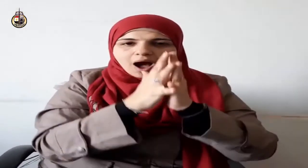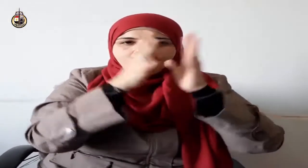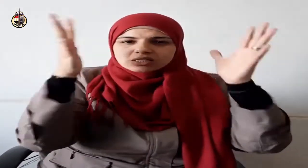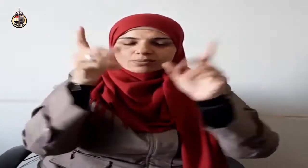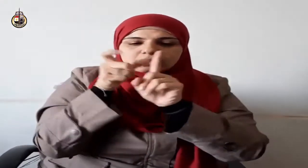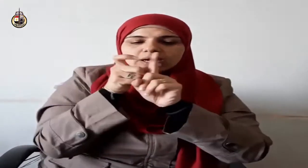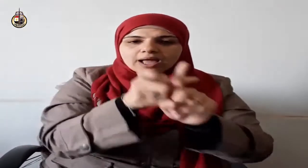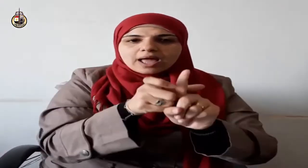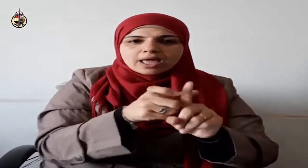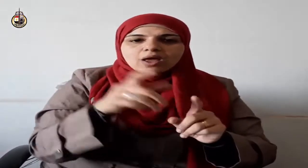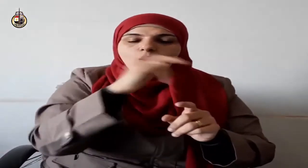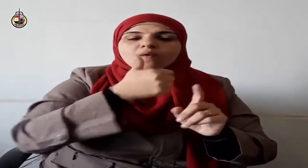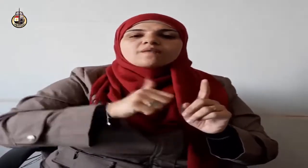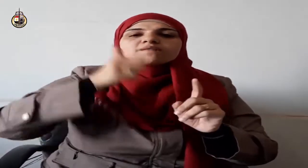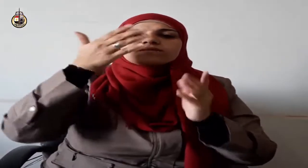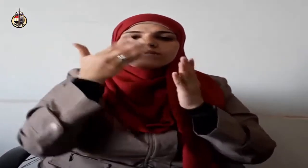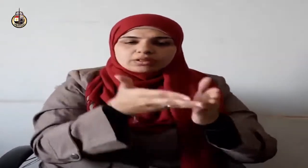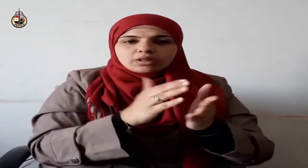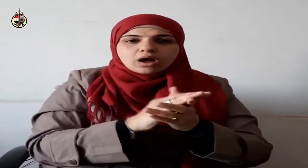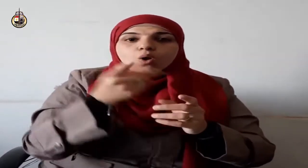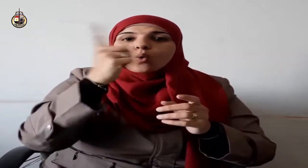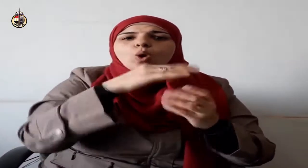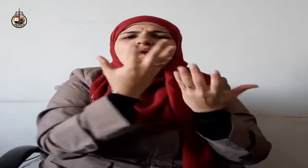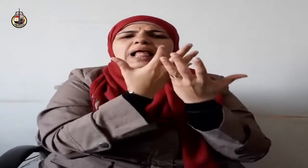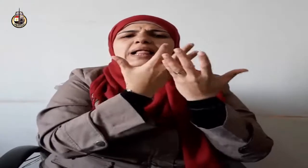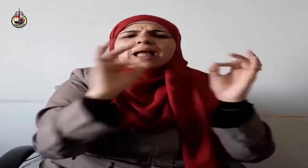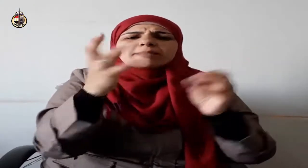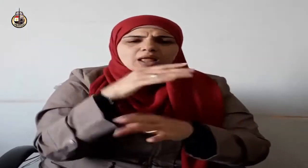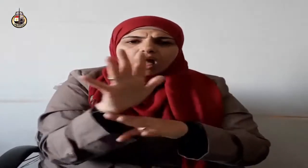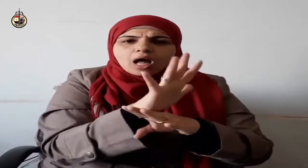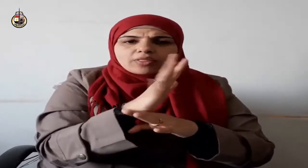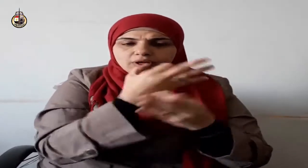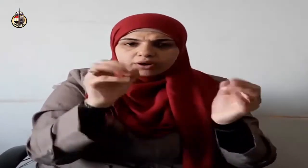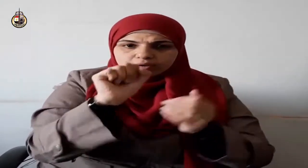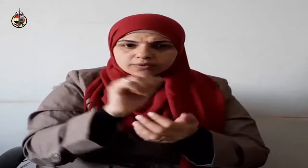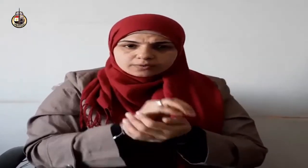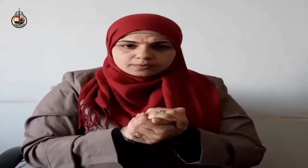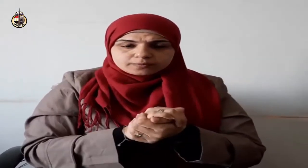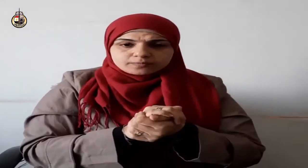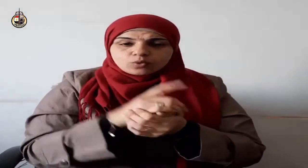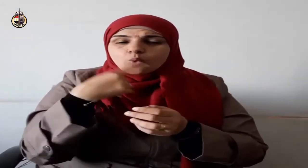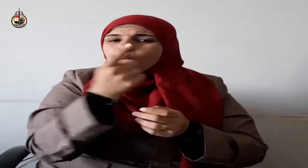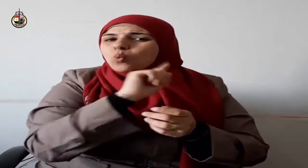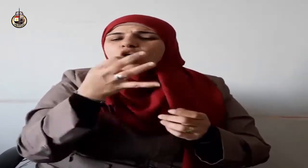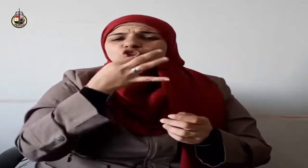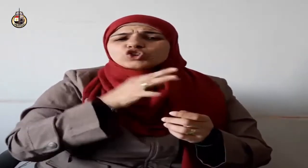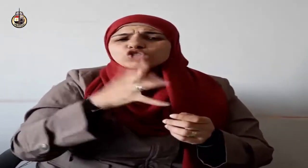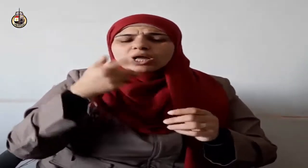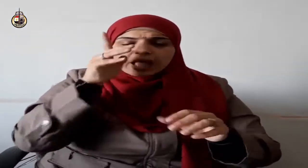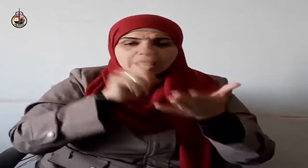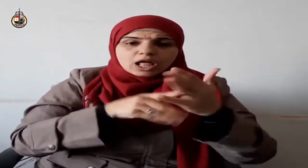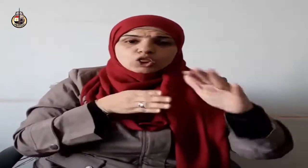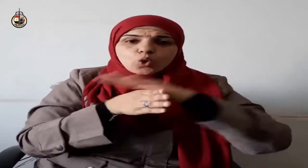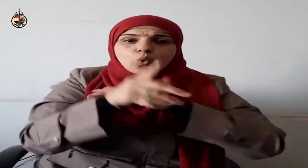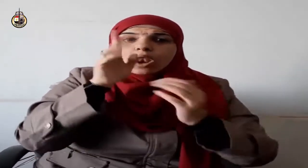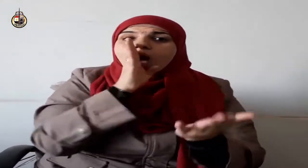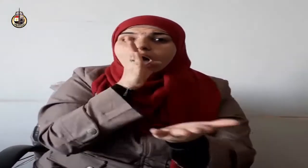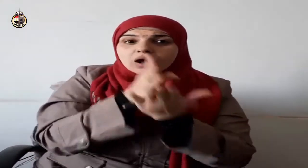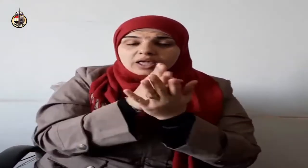صلى الله عليه وسلم واصبر لحكم ربك فإنك بأعيننا وقوله